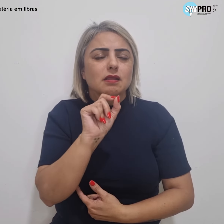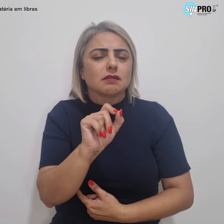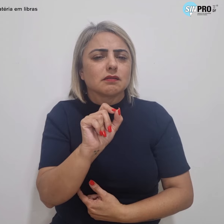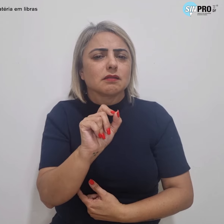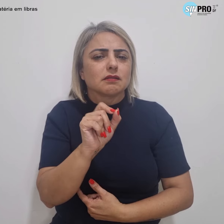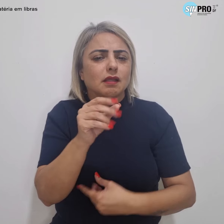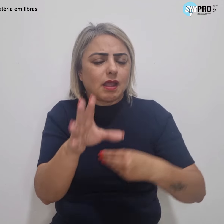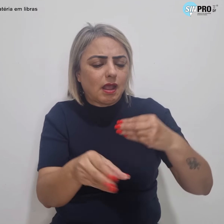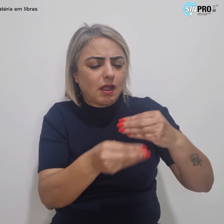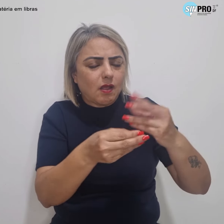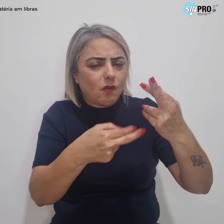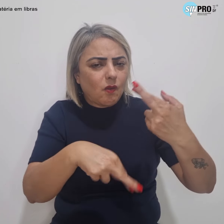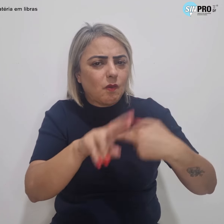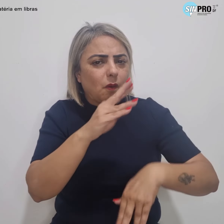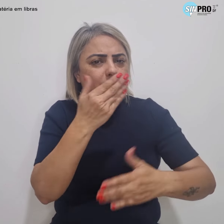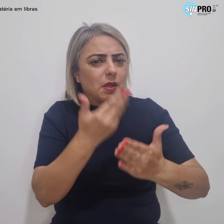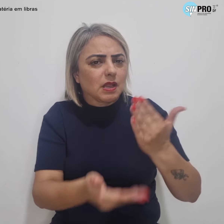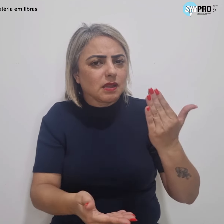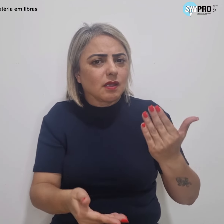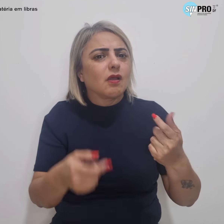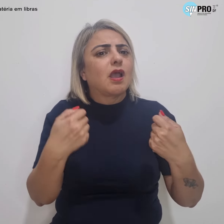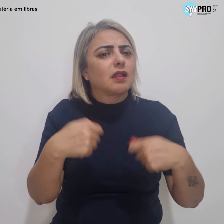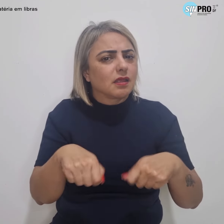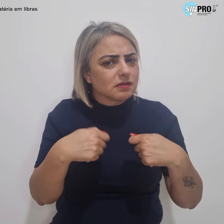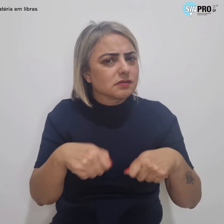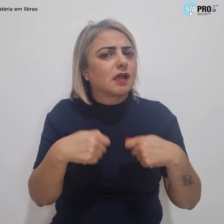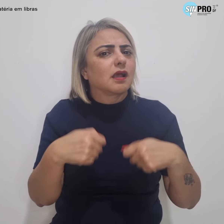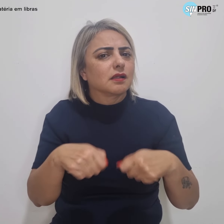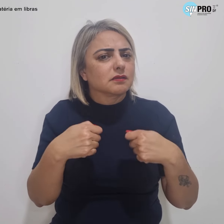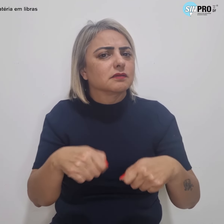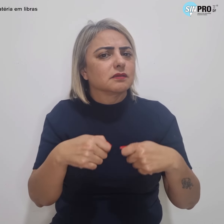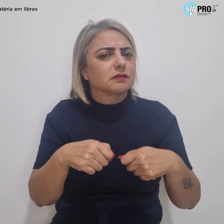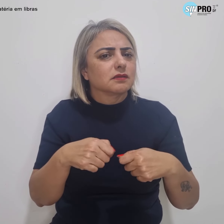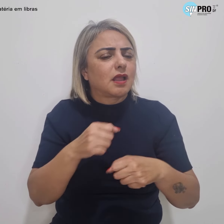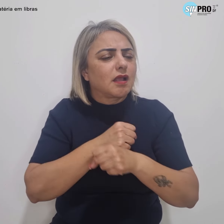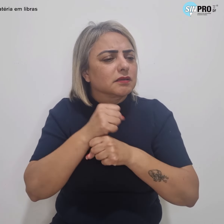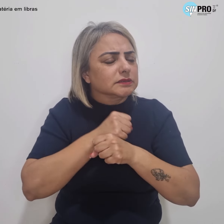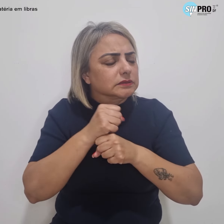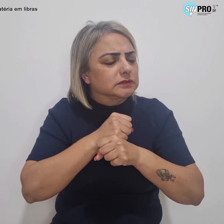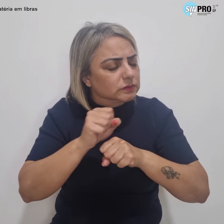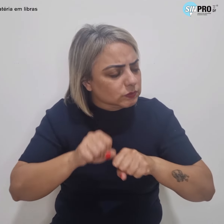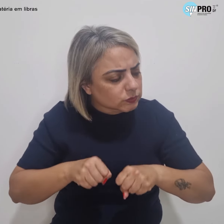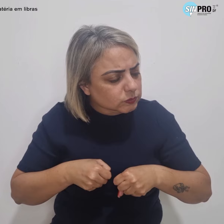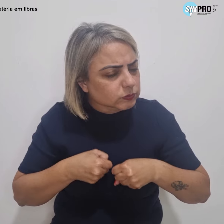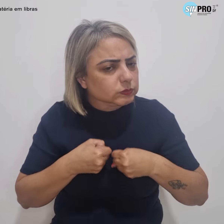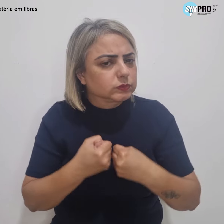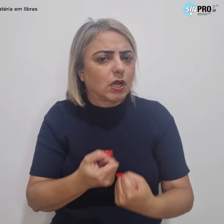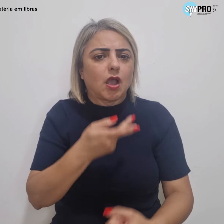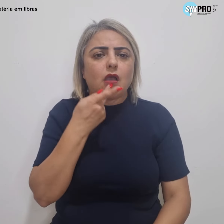recompor o que foi perdido, são necessários anos de esforços, diz Gontijo.